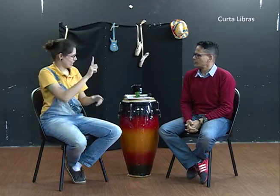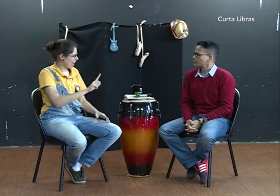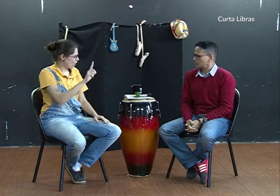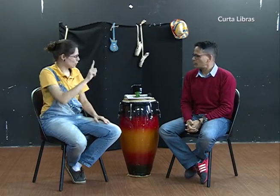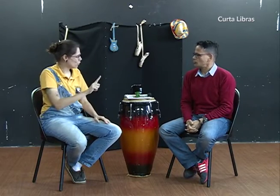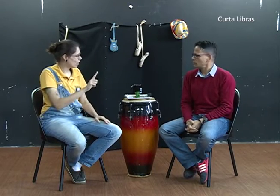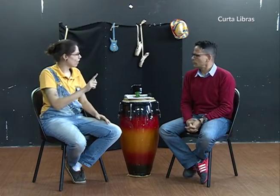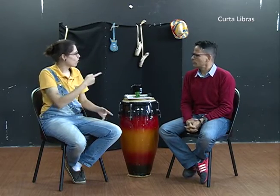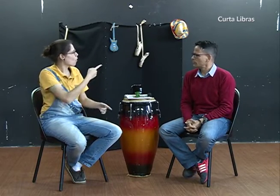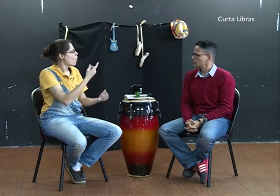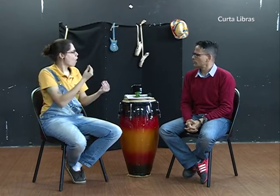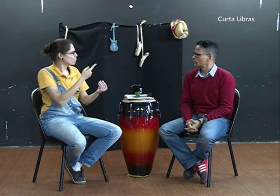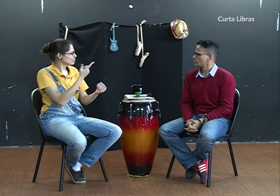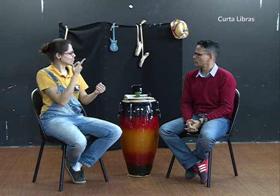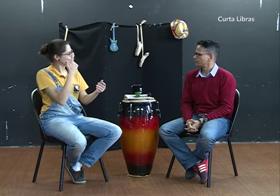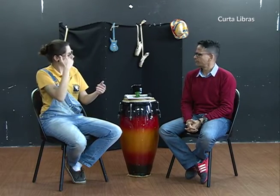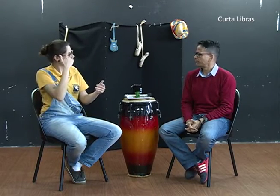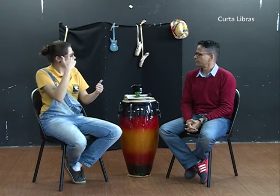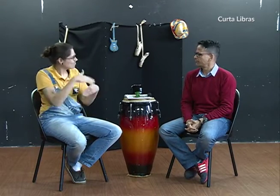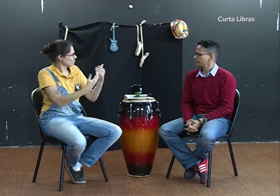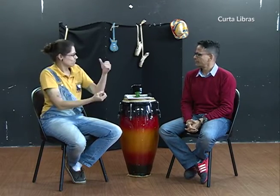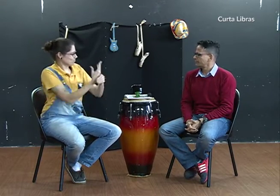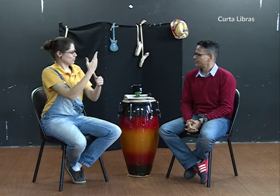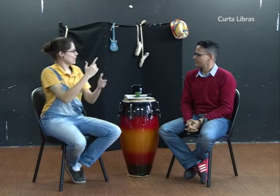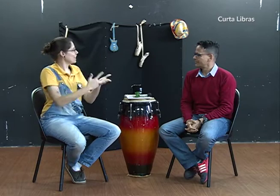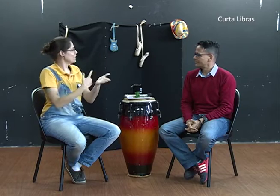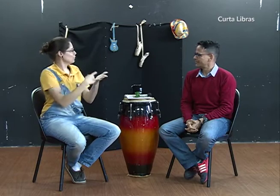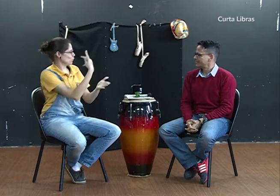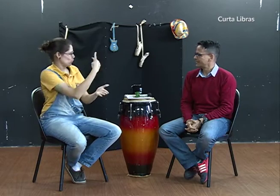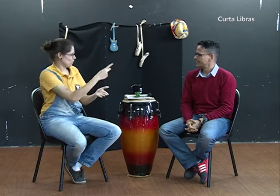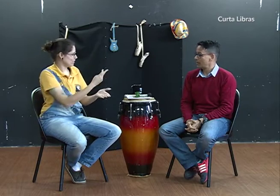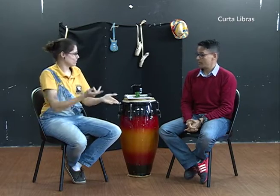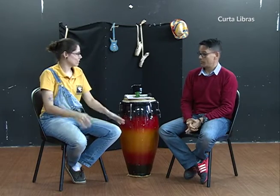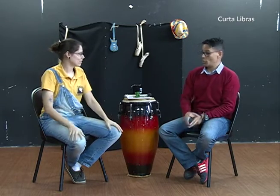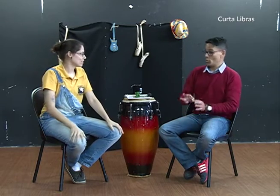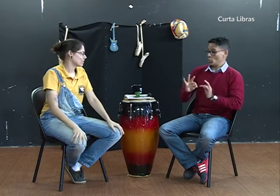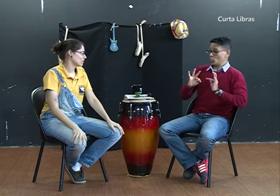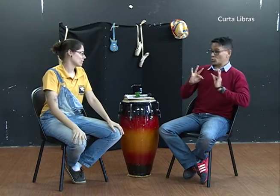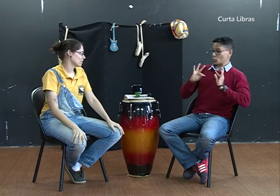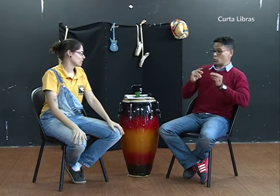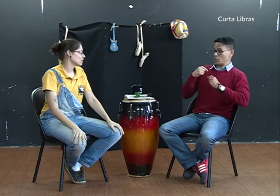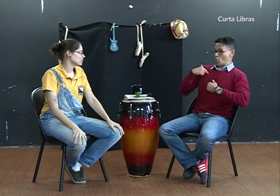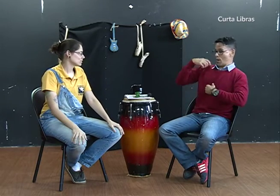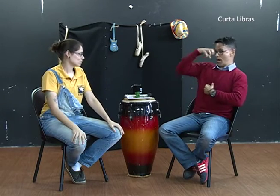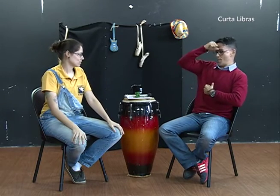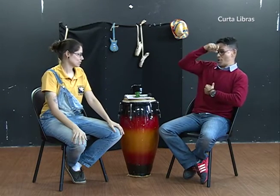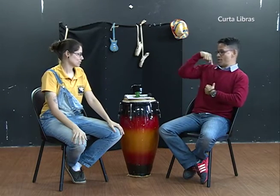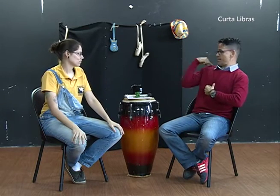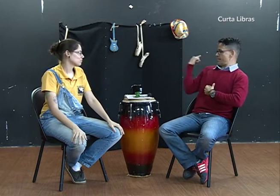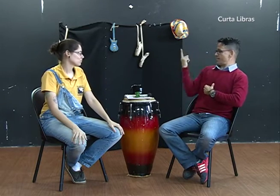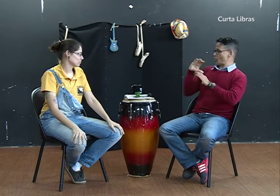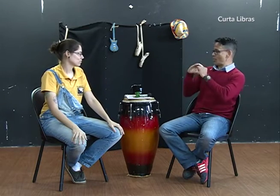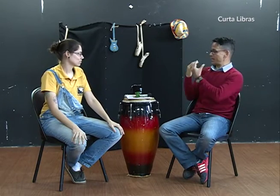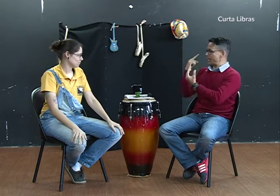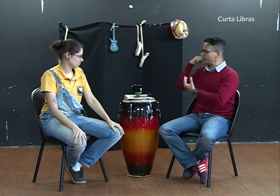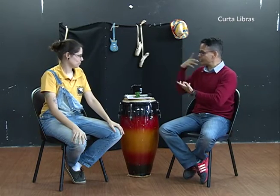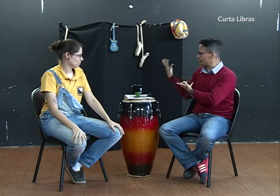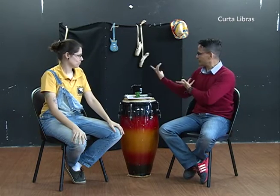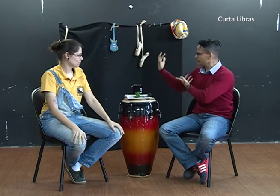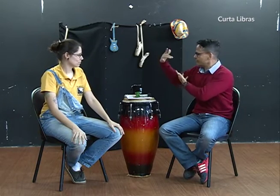Tudo que eu aprendi com a comunidade surda, todas essas experiências,